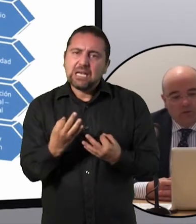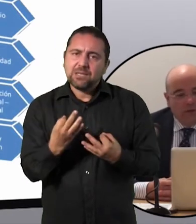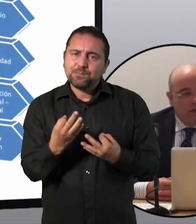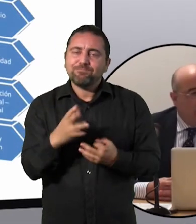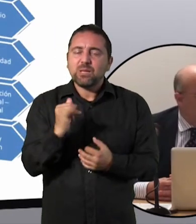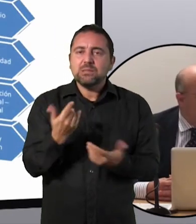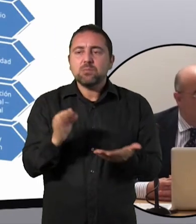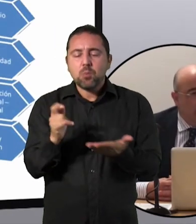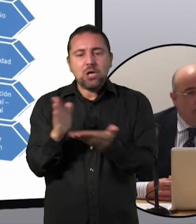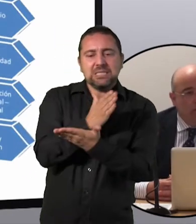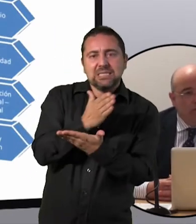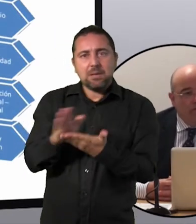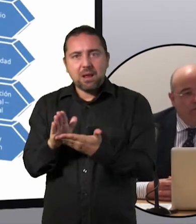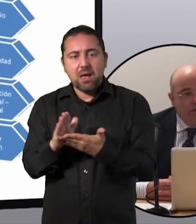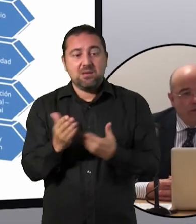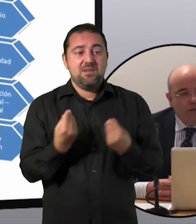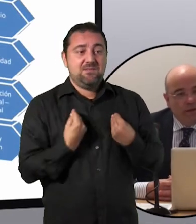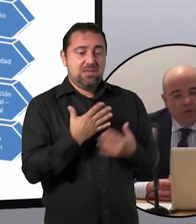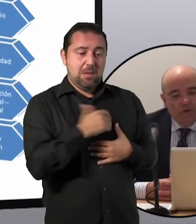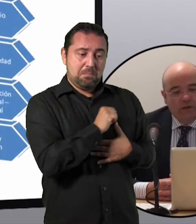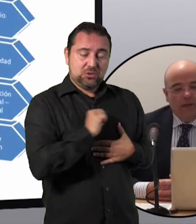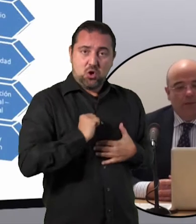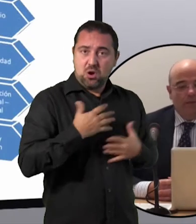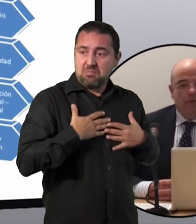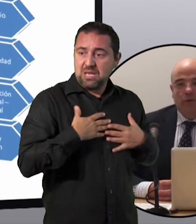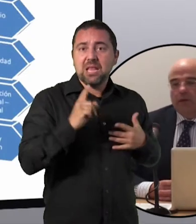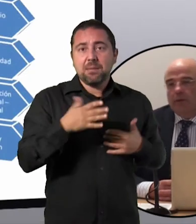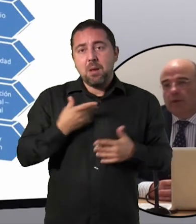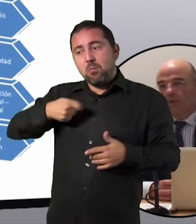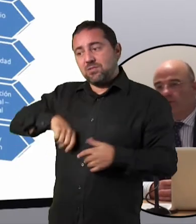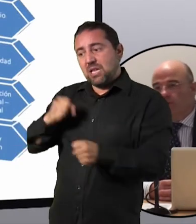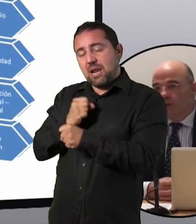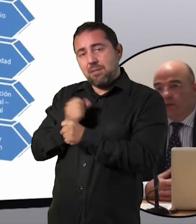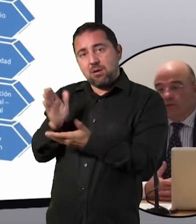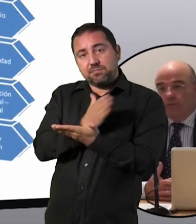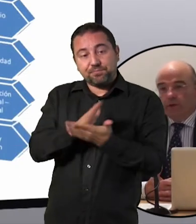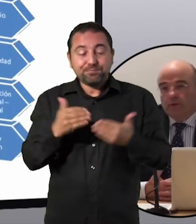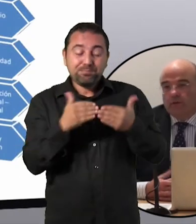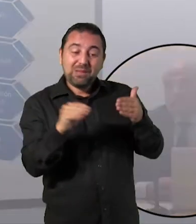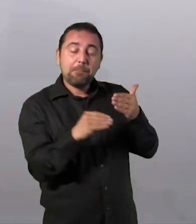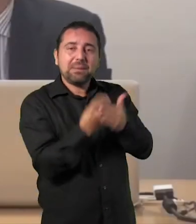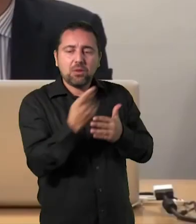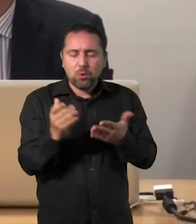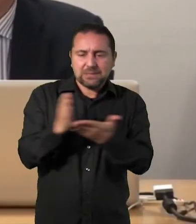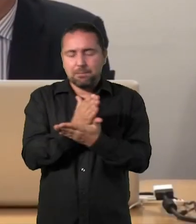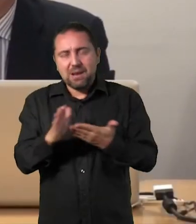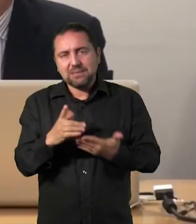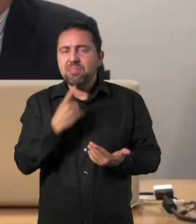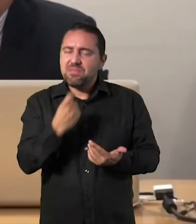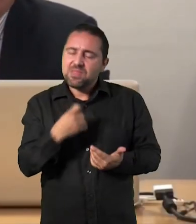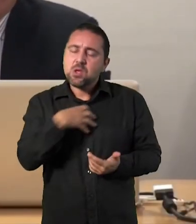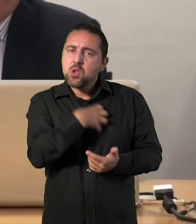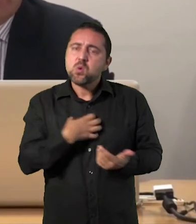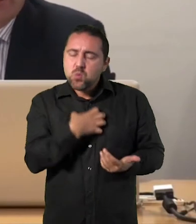incorporado que existe una difícil separación entre la vida personal y la vida profesional de un emprendedor. El